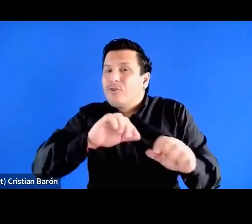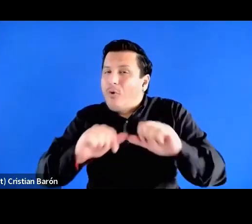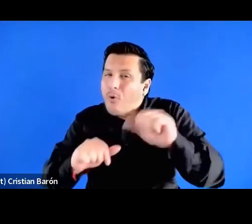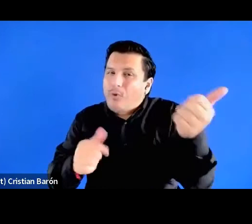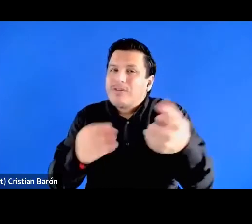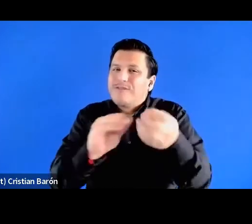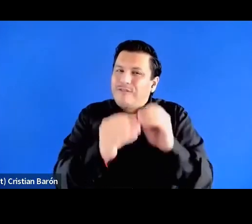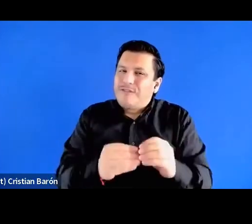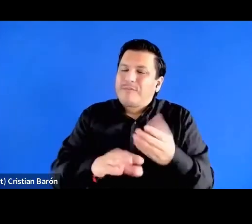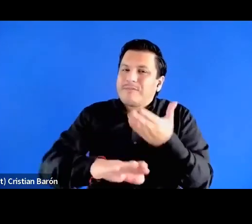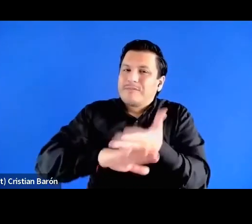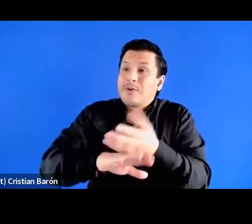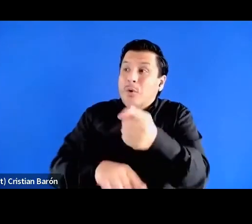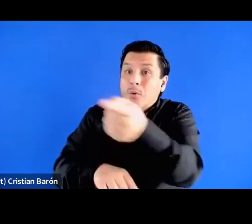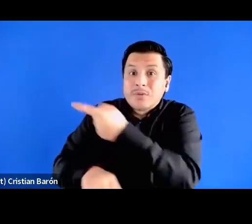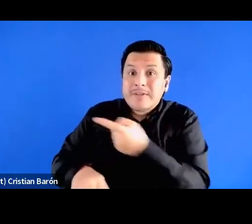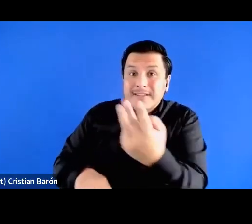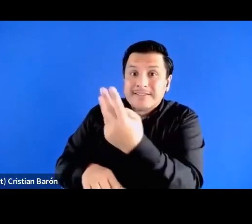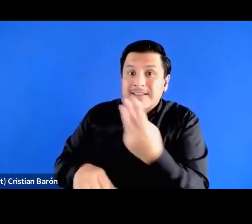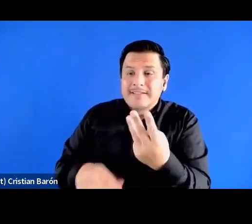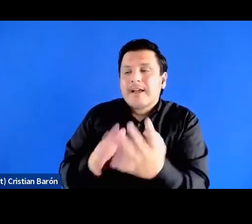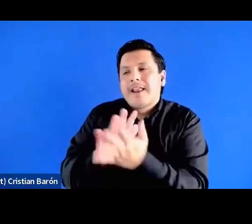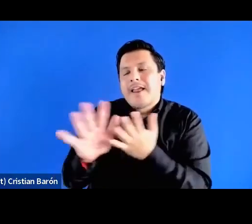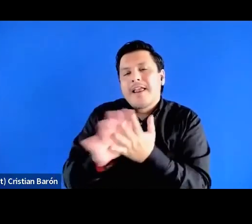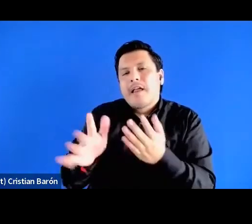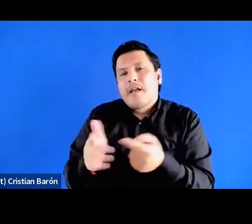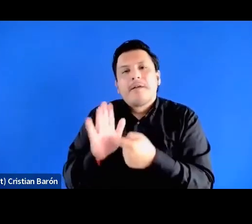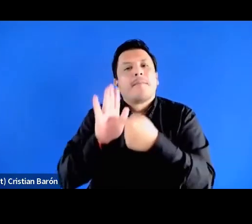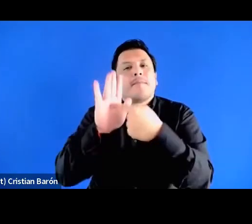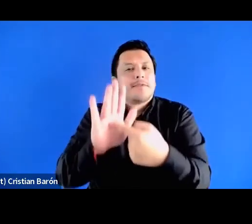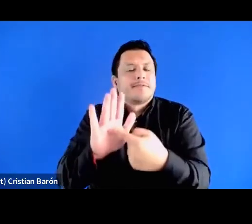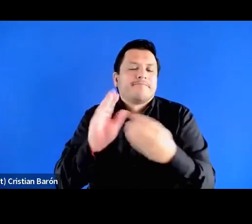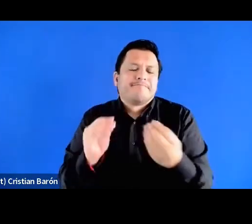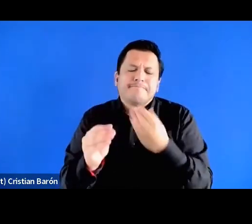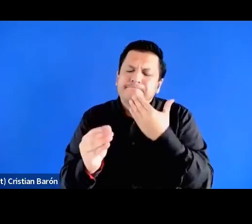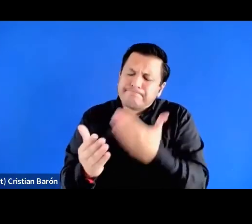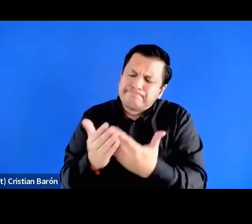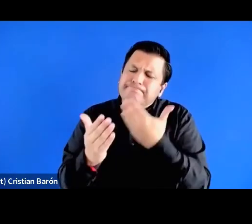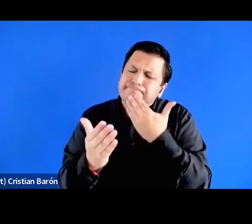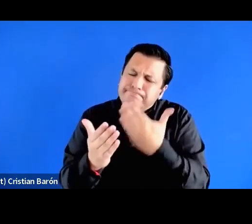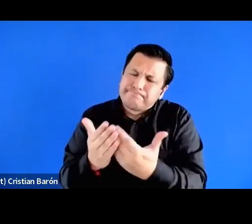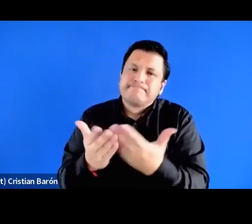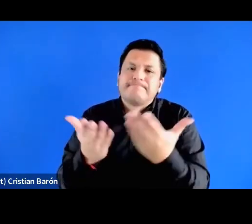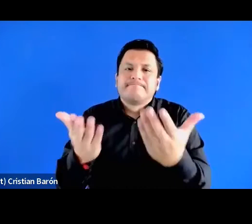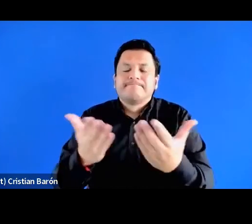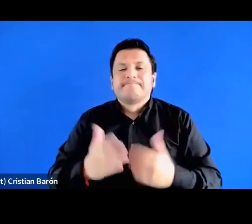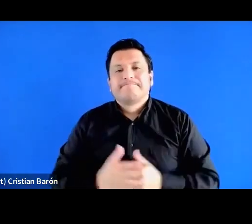ustedes pues me han ayudado mucho a mostrar eso, así que muchas, muchas gracias.